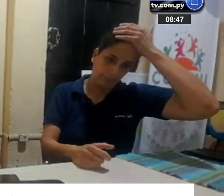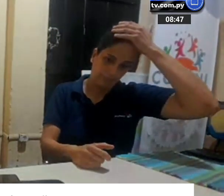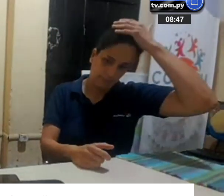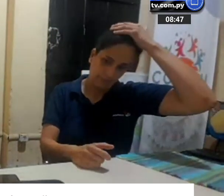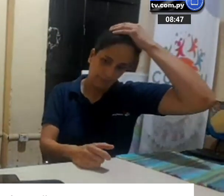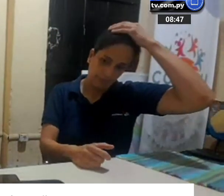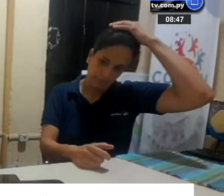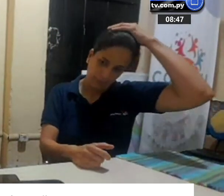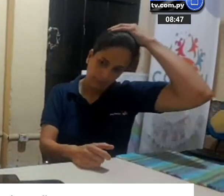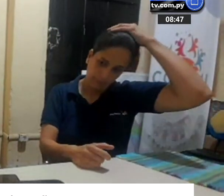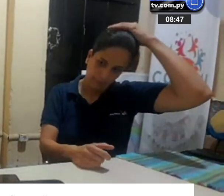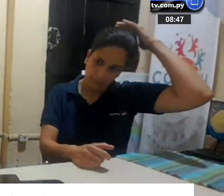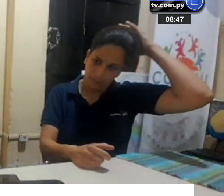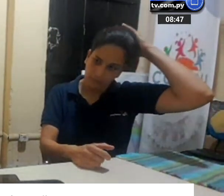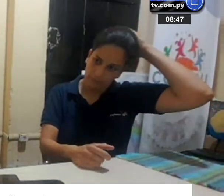para que las personas se vayan agendando.